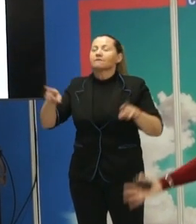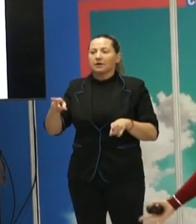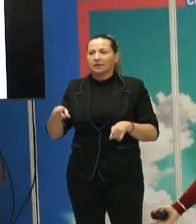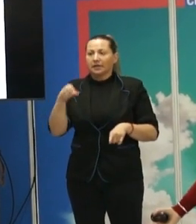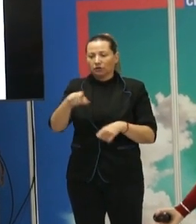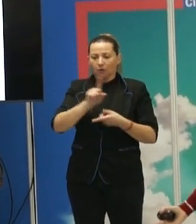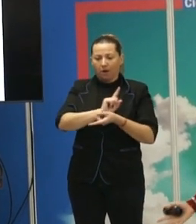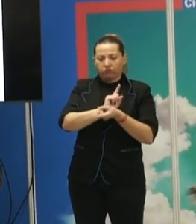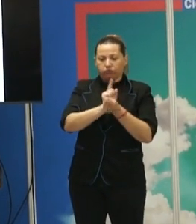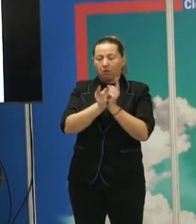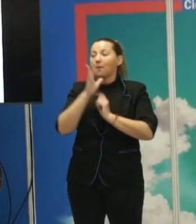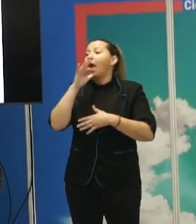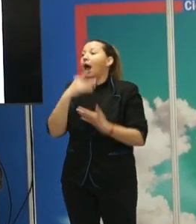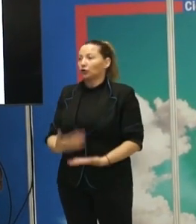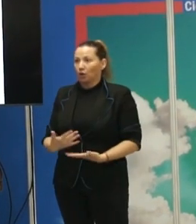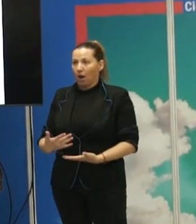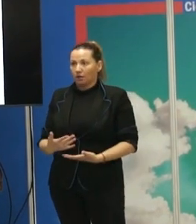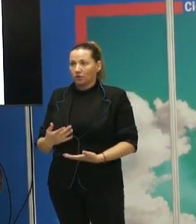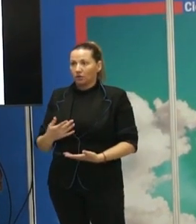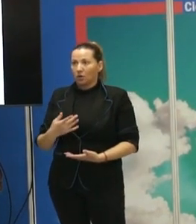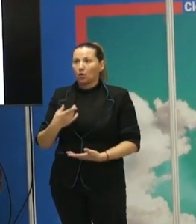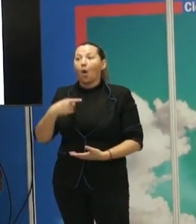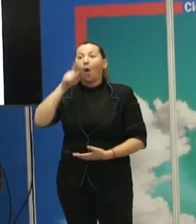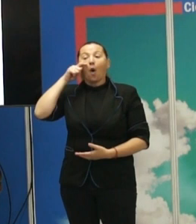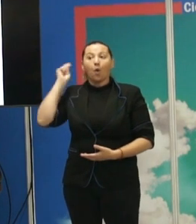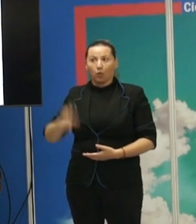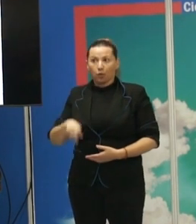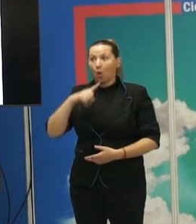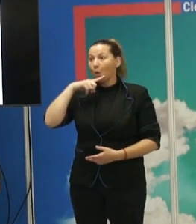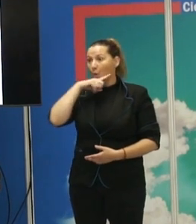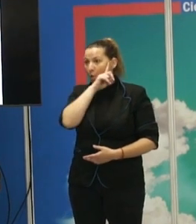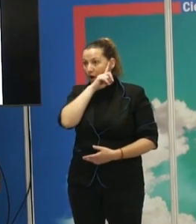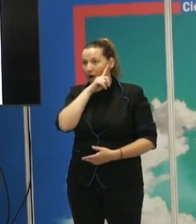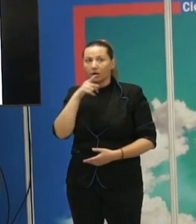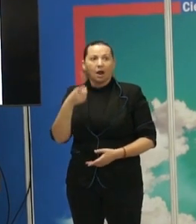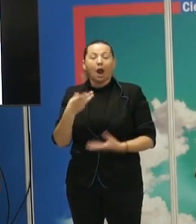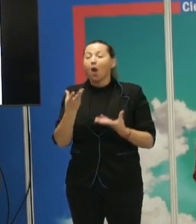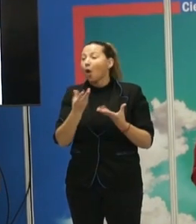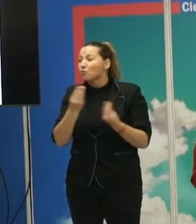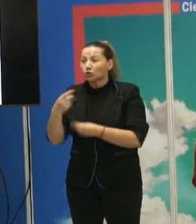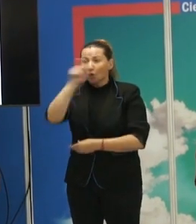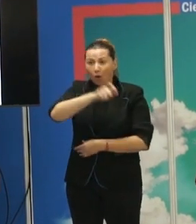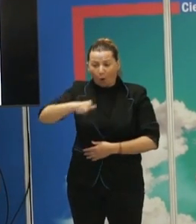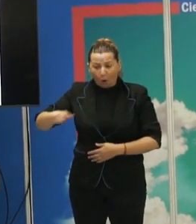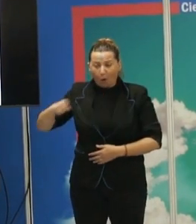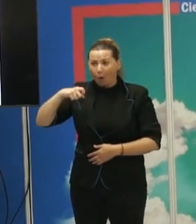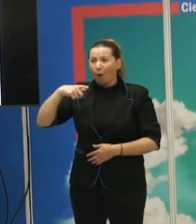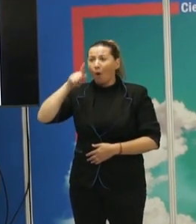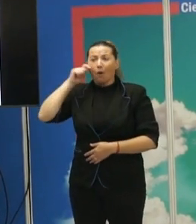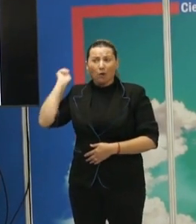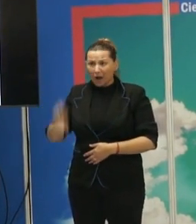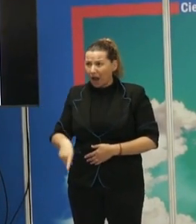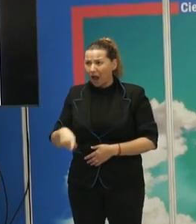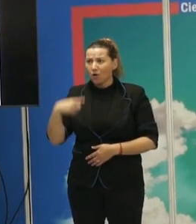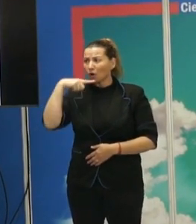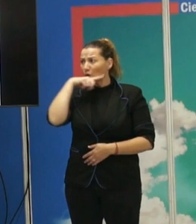cambiando. En el caso actual, por ejemplo, con Rusia y Ucrania se ve muy bien. Muchos ucranianos hablaban ruso y eso